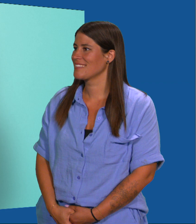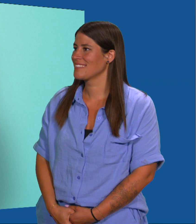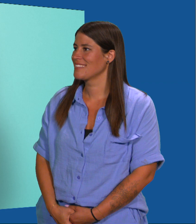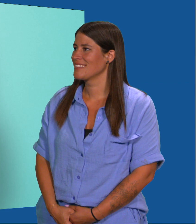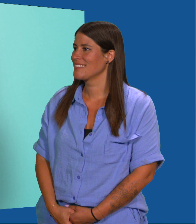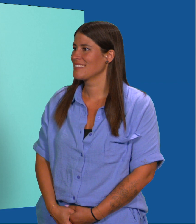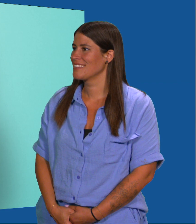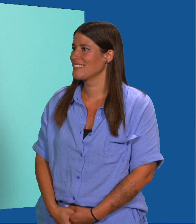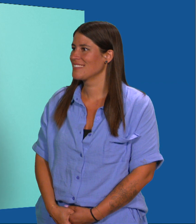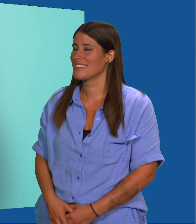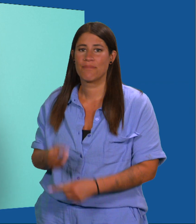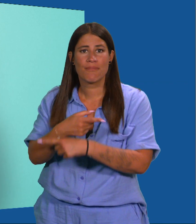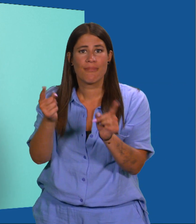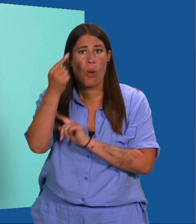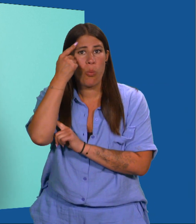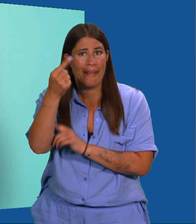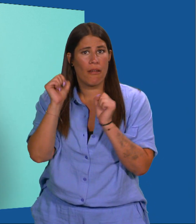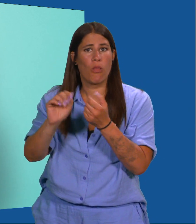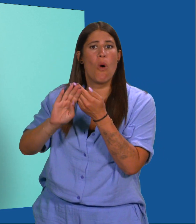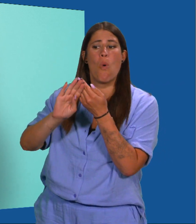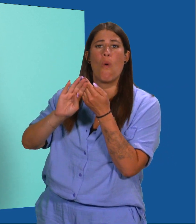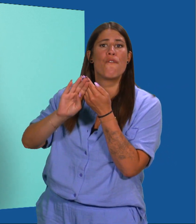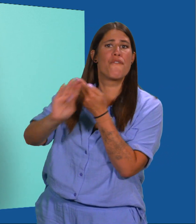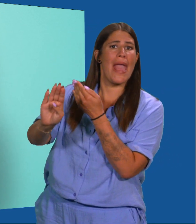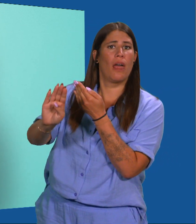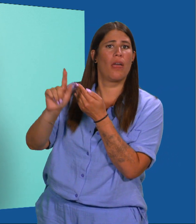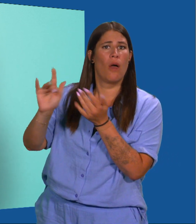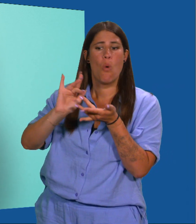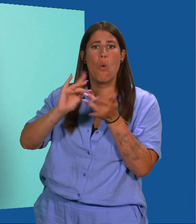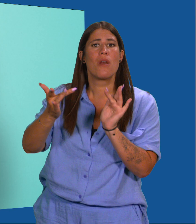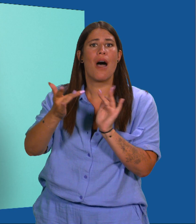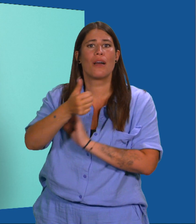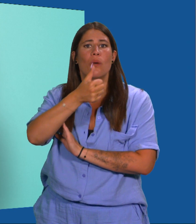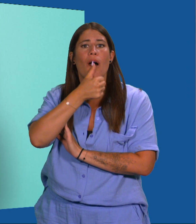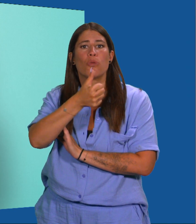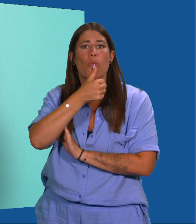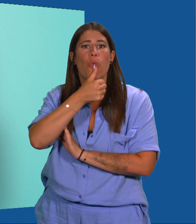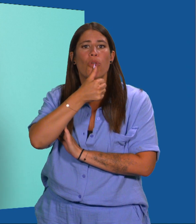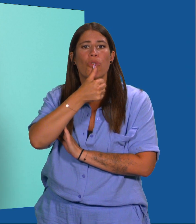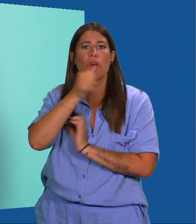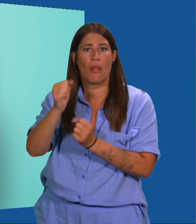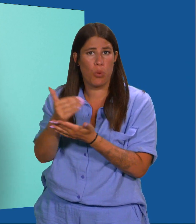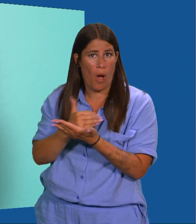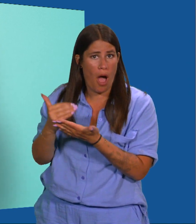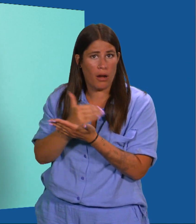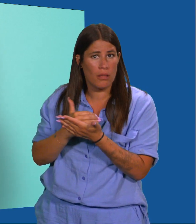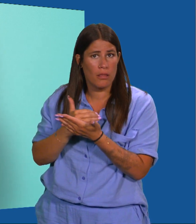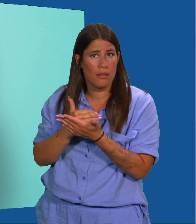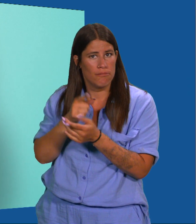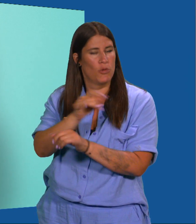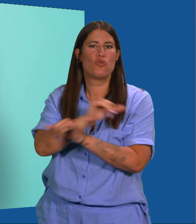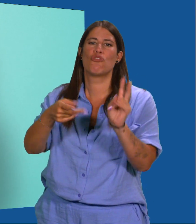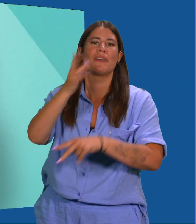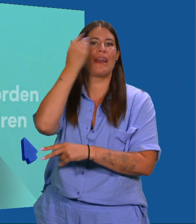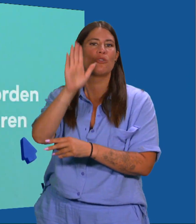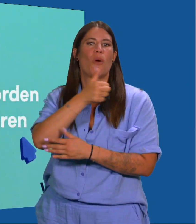Wist je dat je online veilige wachtwoorden kan maken en bewaren, zodat je nooit meer je wachtwoord vergeet?